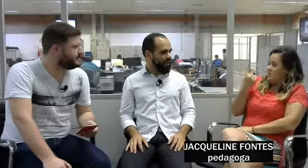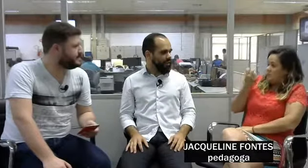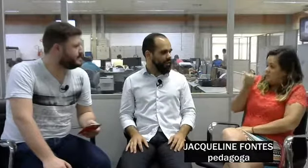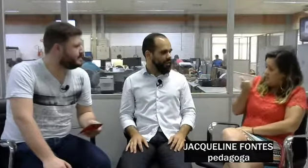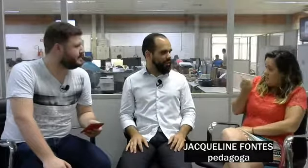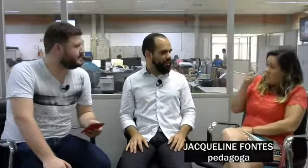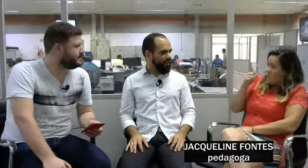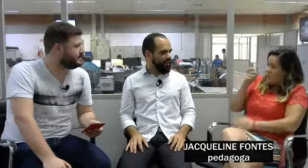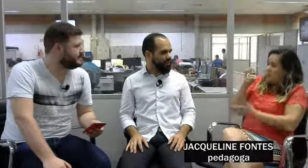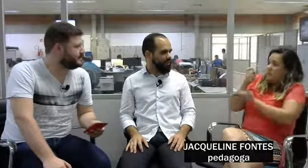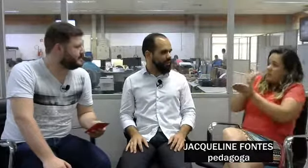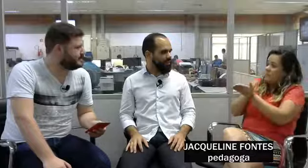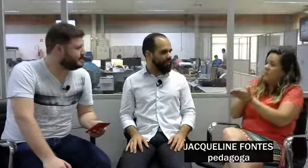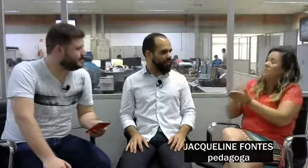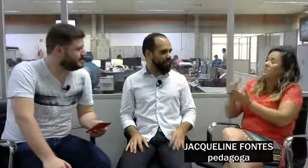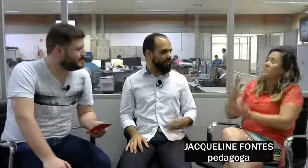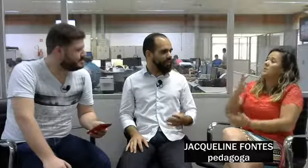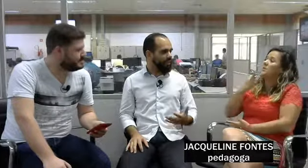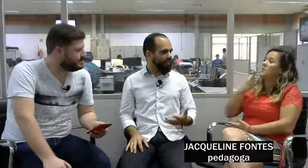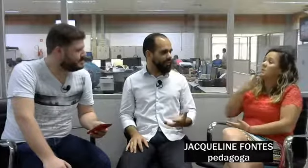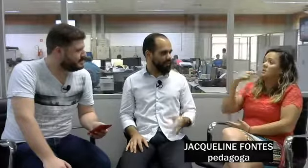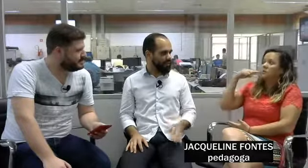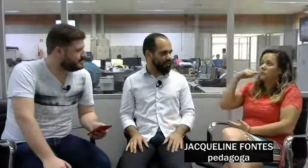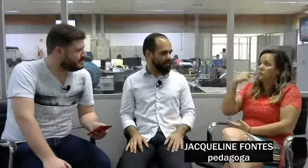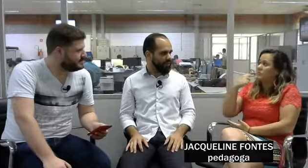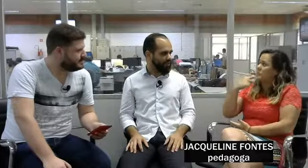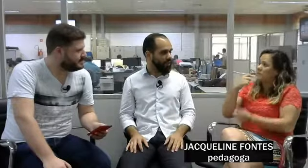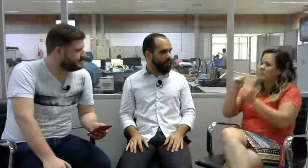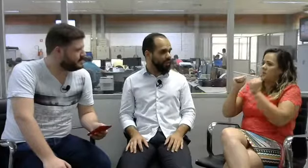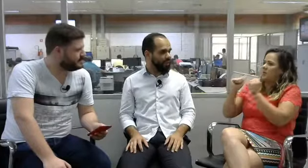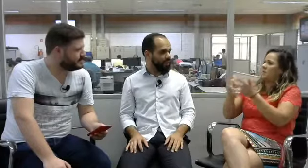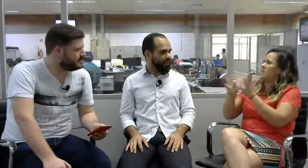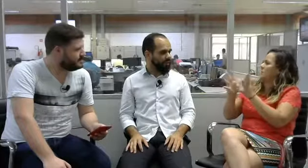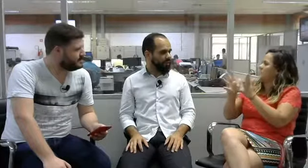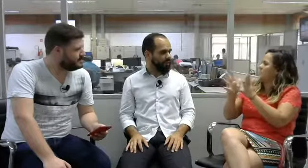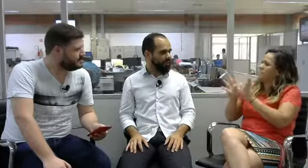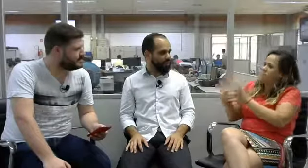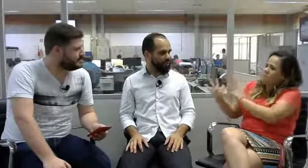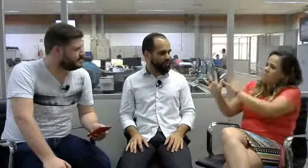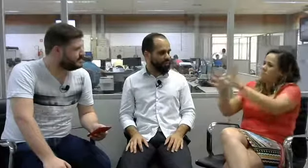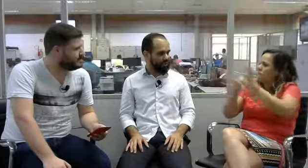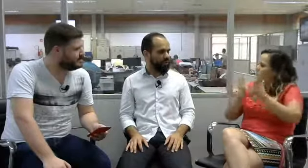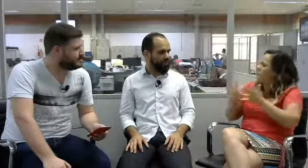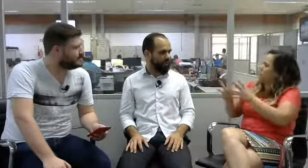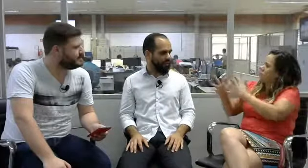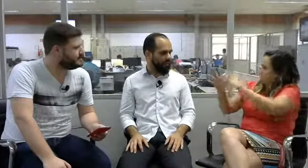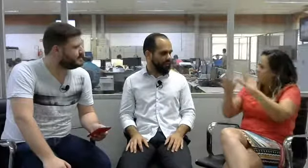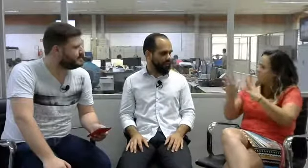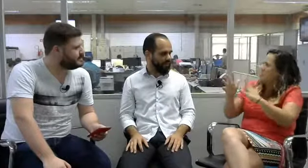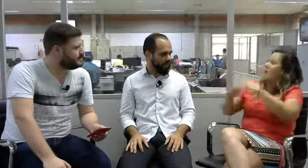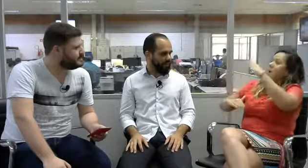E com 16, 15, 16 anos, eu conheci os surdos que utilizavam a língua de sinais.